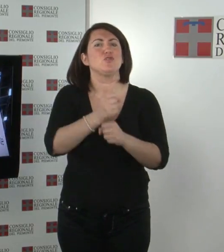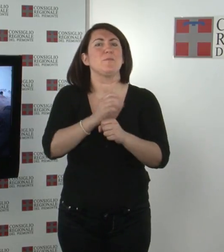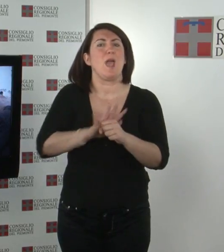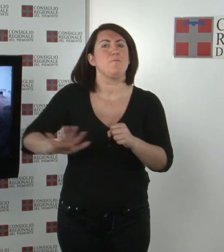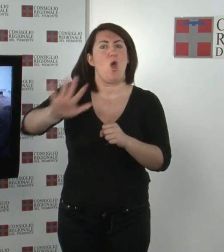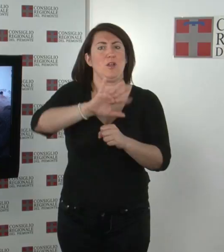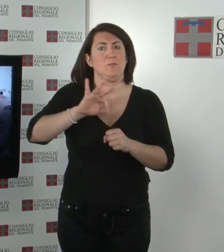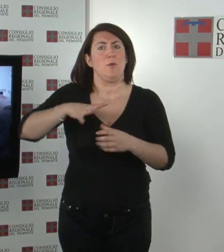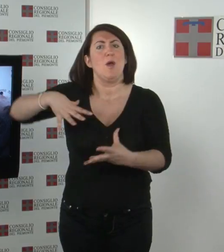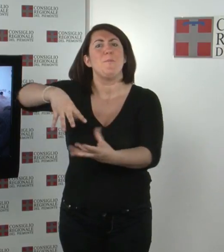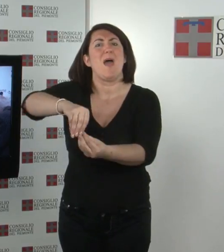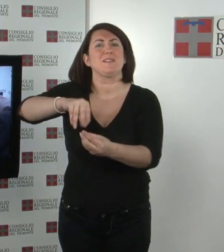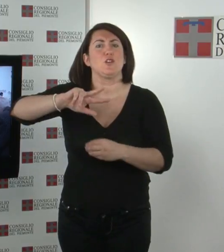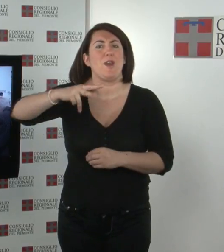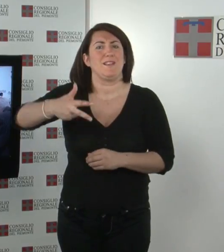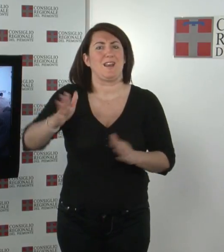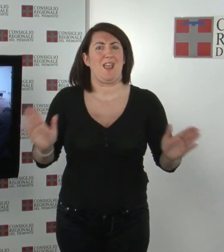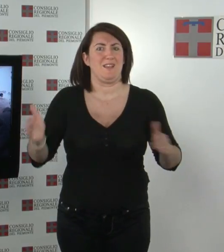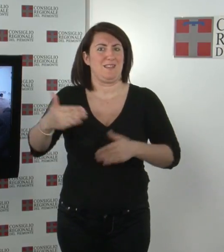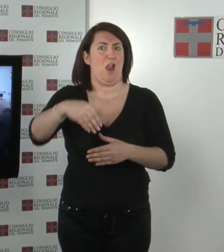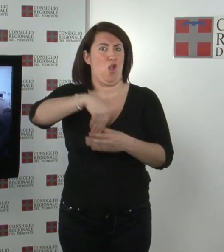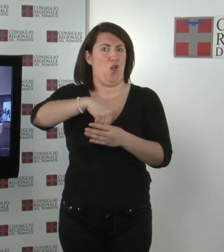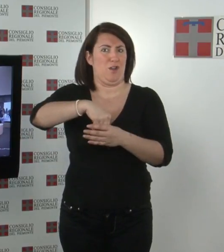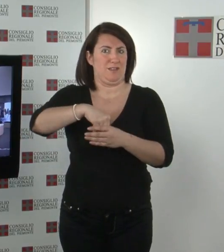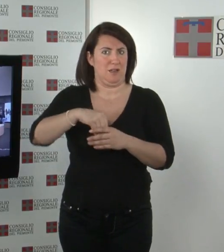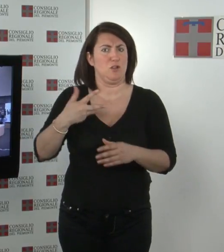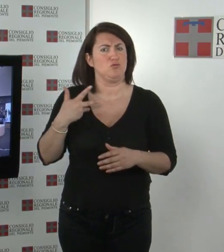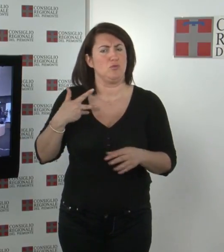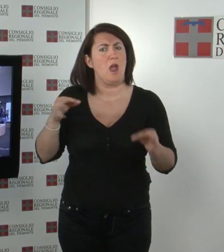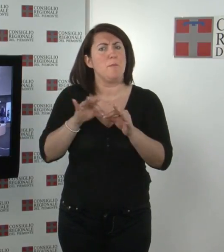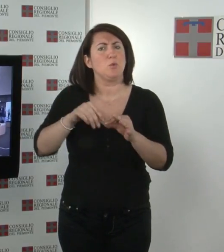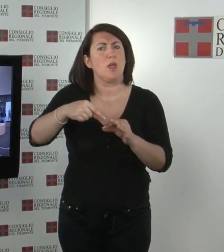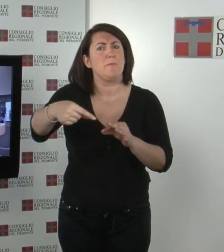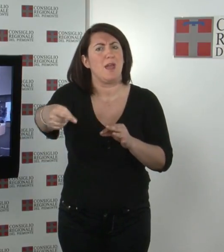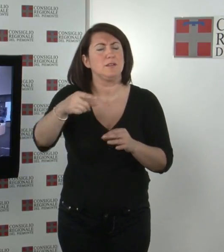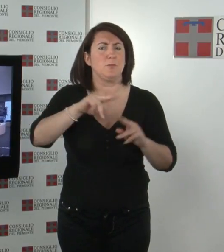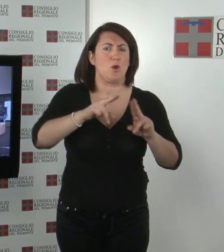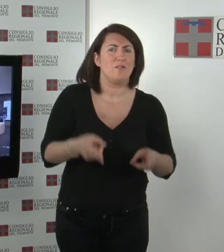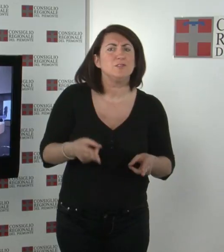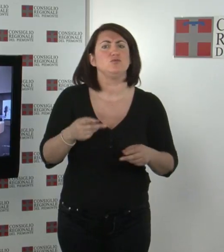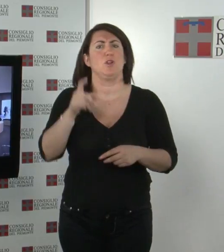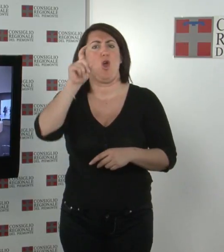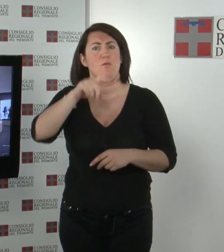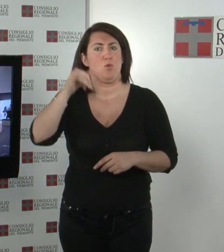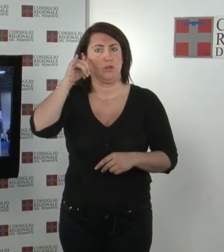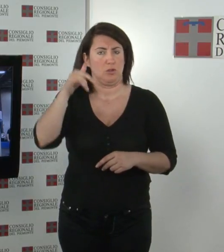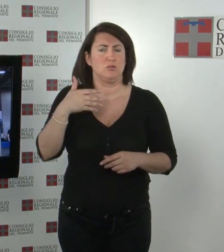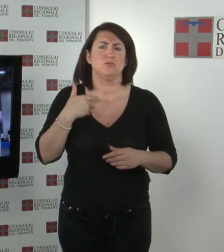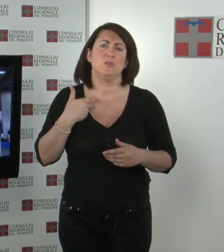padiglione 3 del Salone e ospita anche alcuni appuntamenti della provincia e del Comune di Torino. In programma un calendario fito di incontri